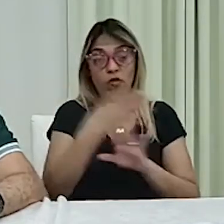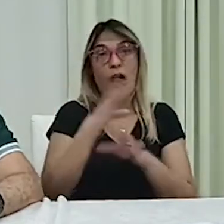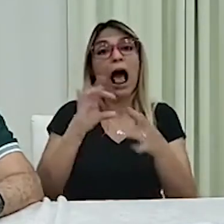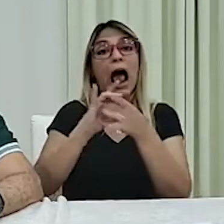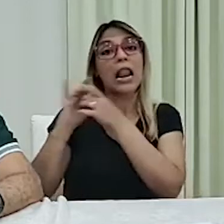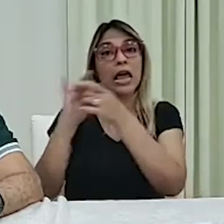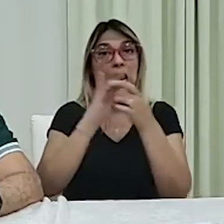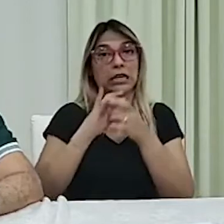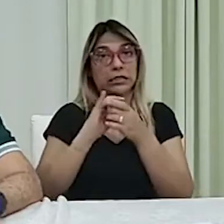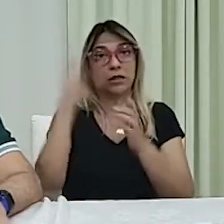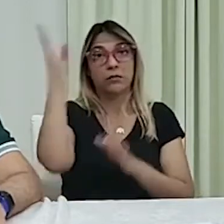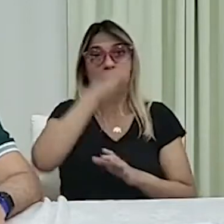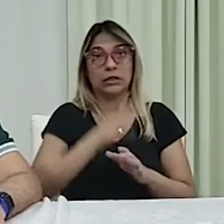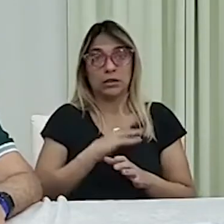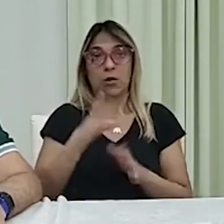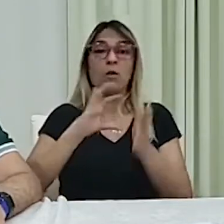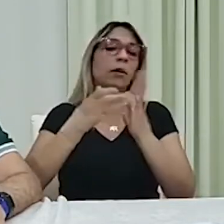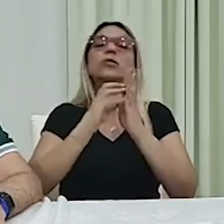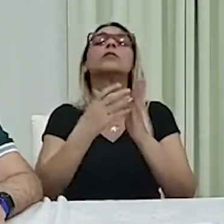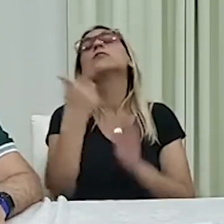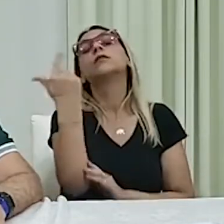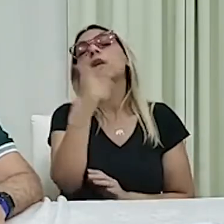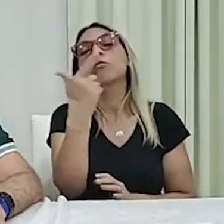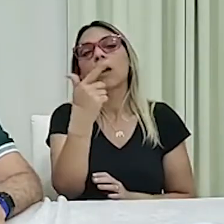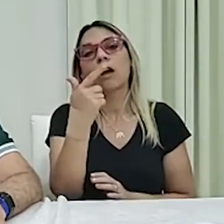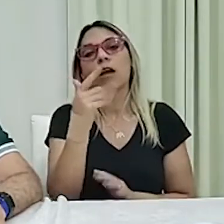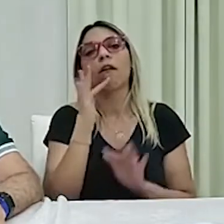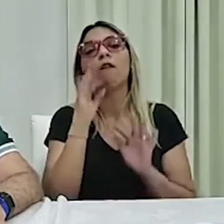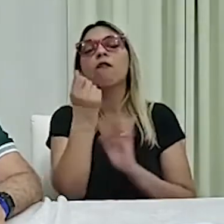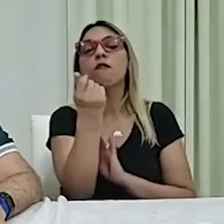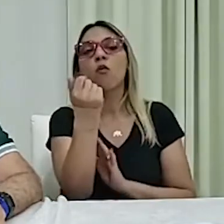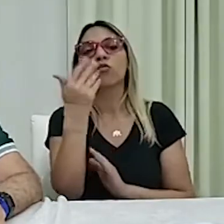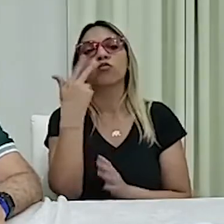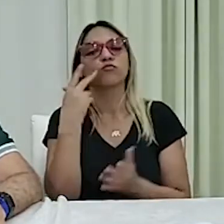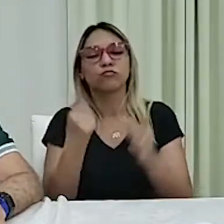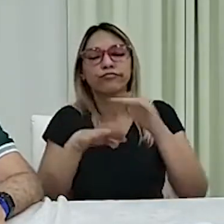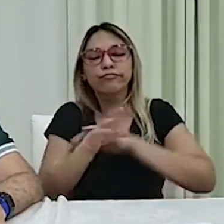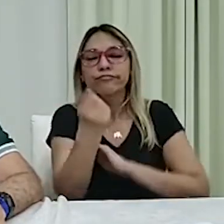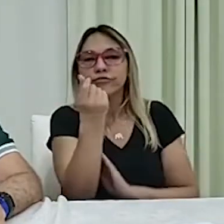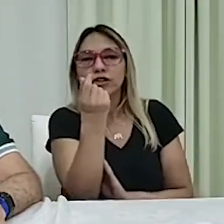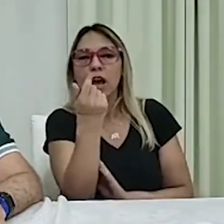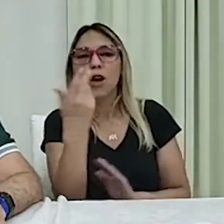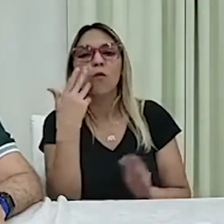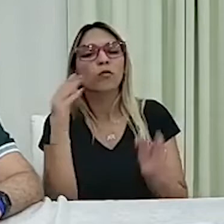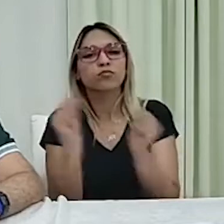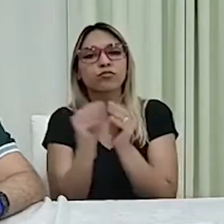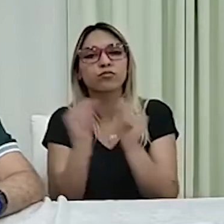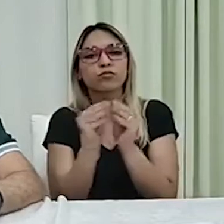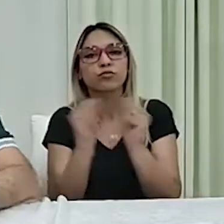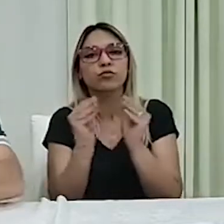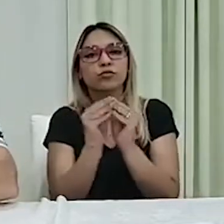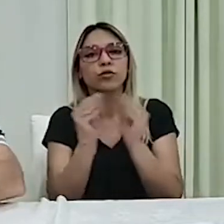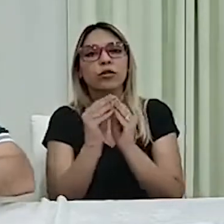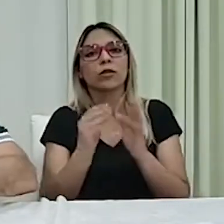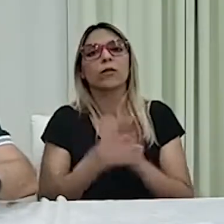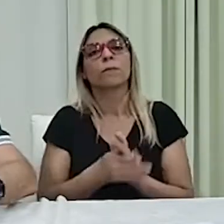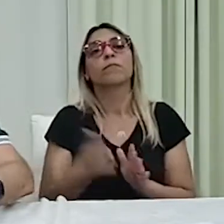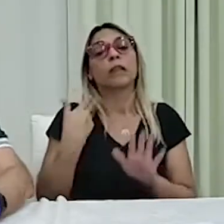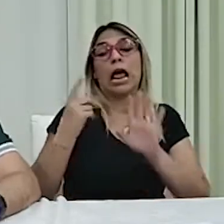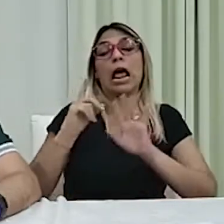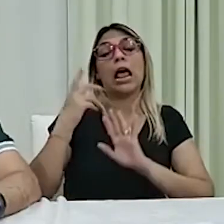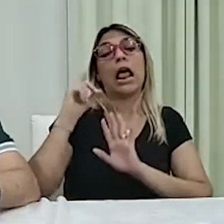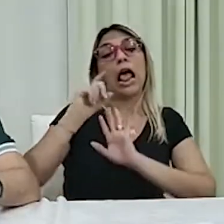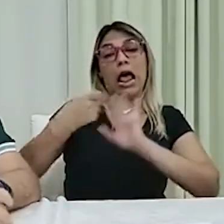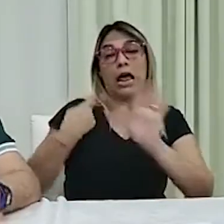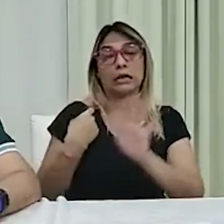Brasil, criado, não vai ter fundo partidário. O pessoal que está de olho no fundo partidário, o pessoal do... Uma parte do meu ex